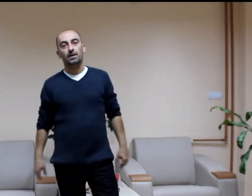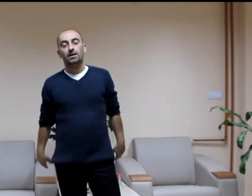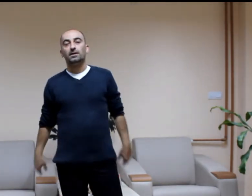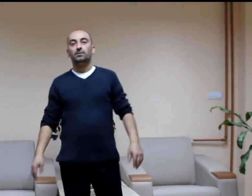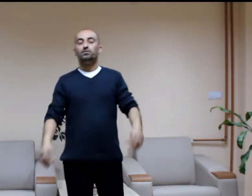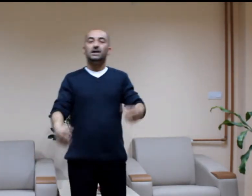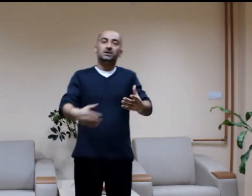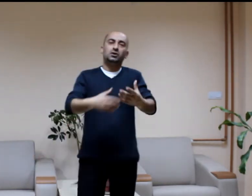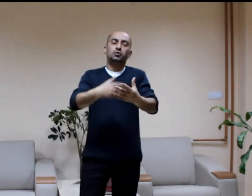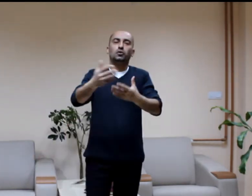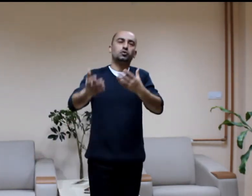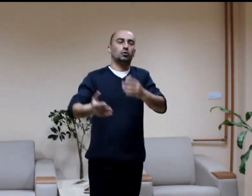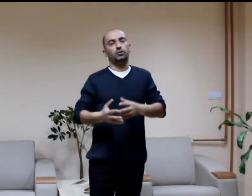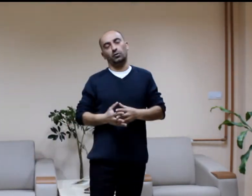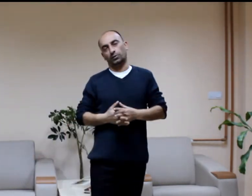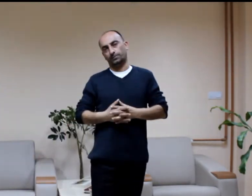Birinci soru soruluyor.